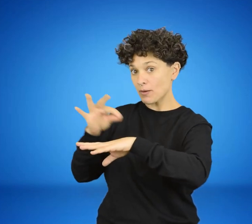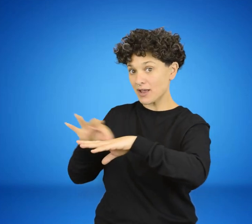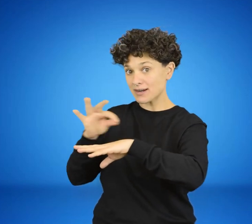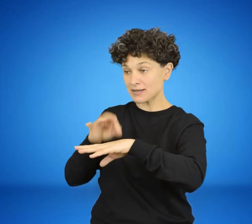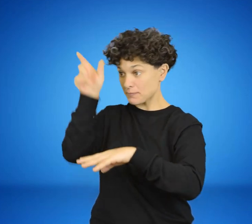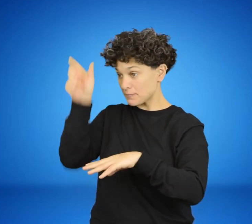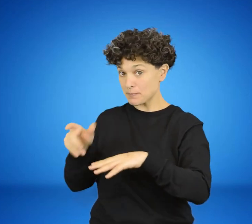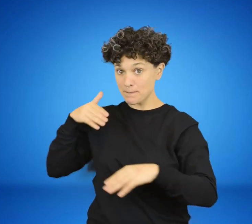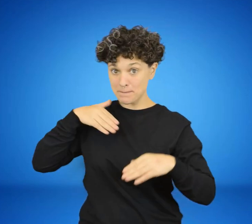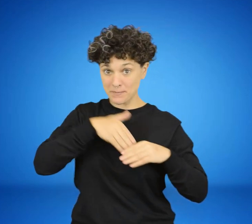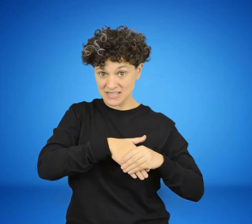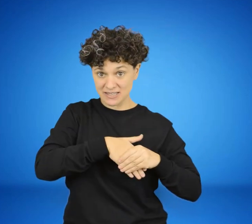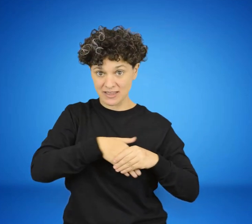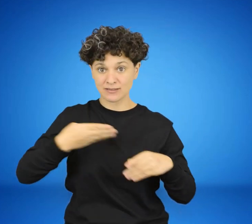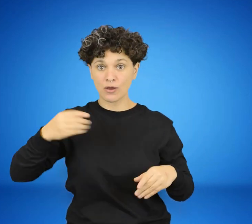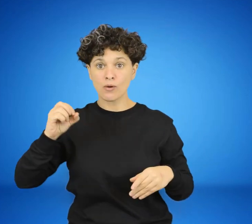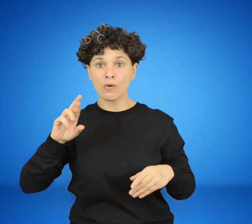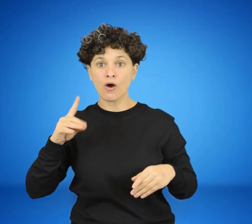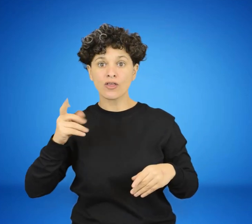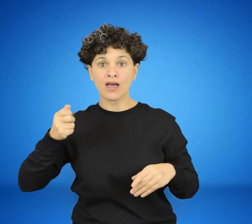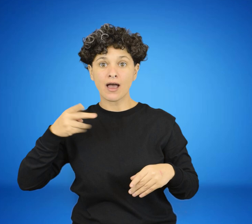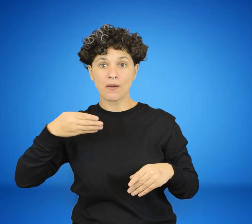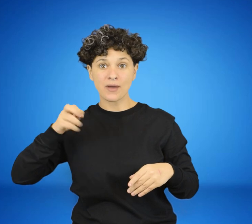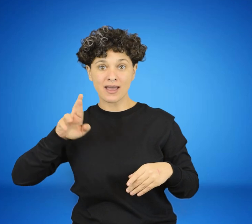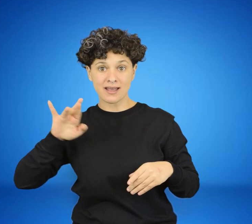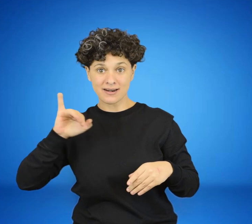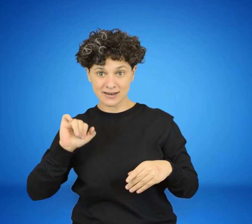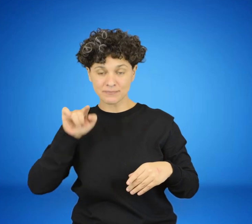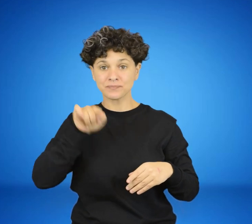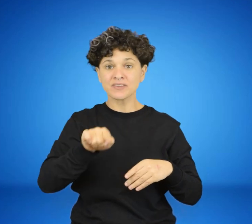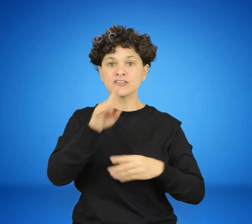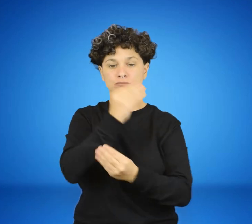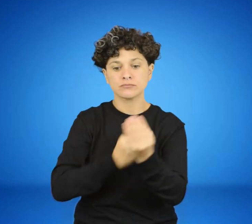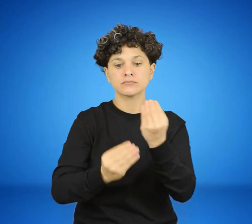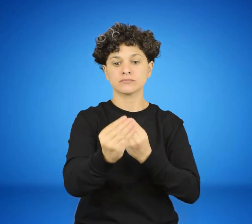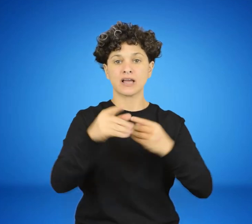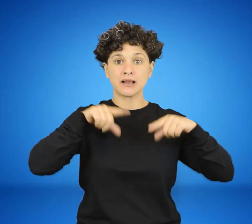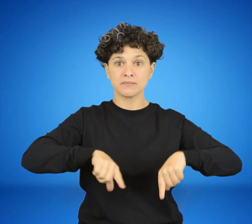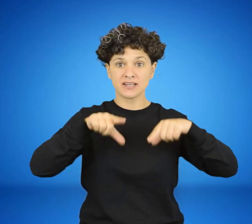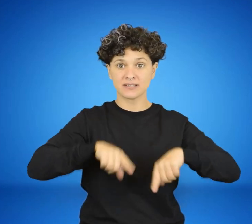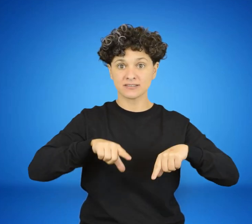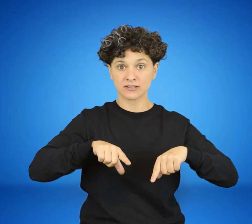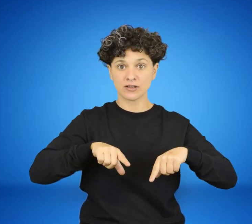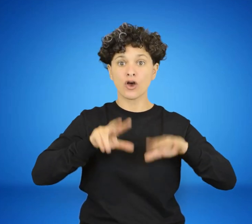Bordaberri el relevo del ministro. Era el 8 de febrero de 1973.